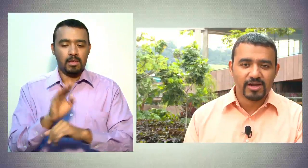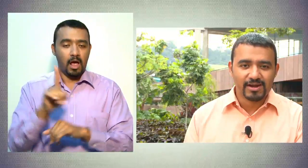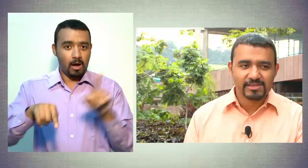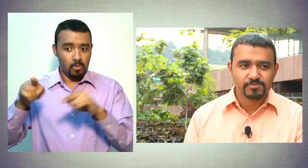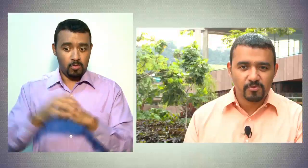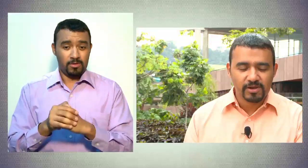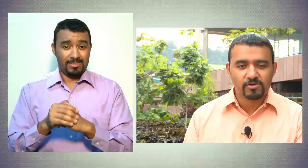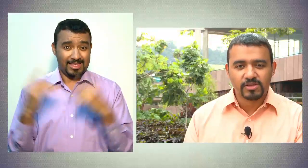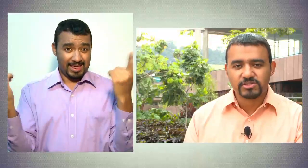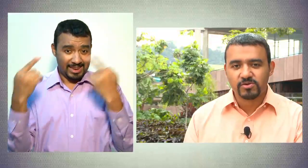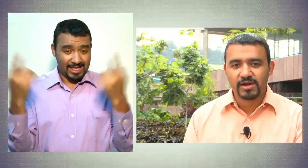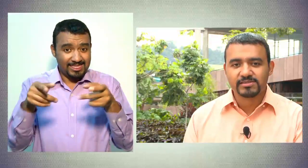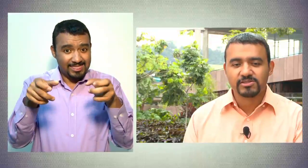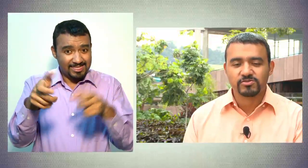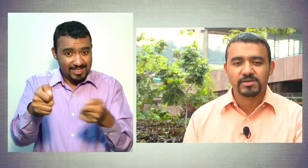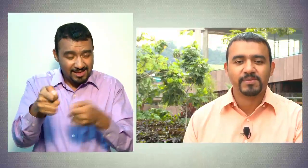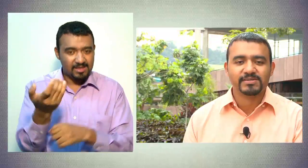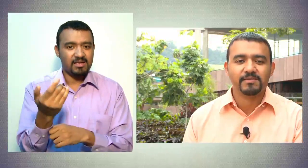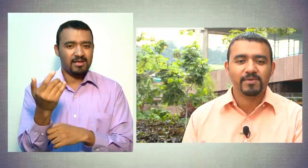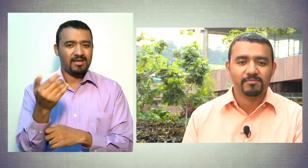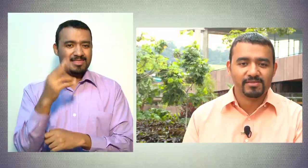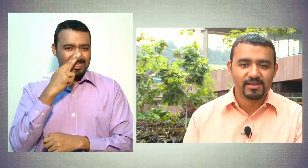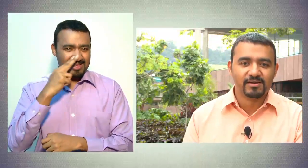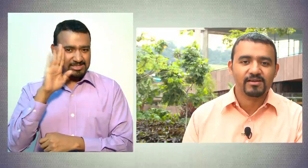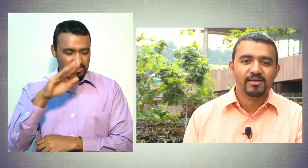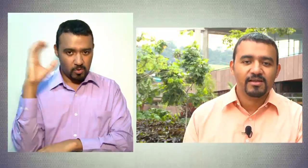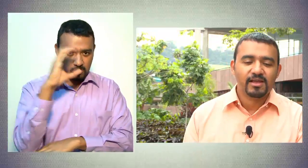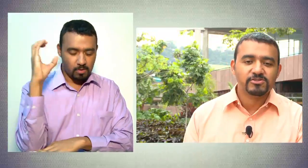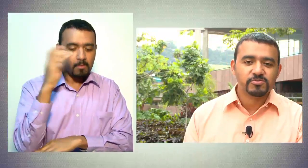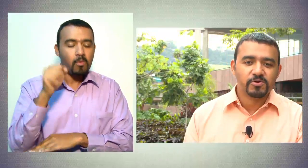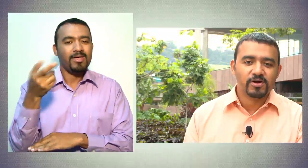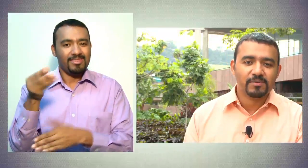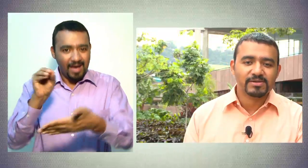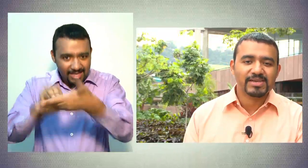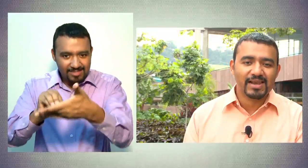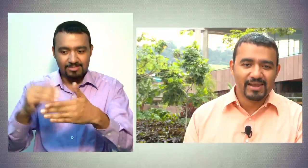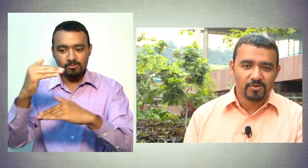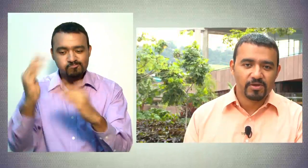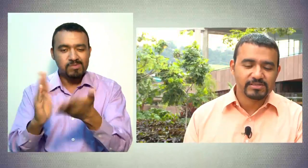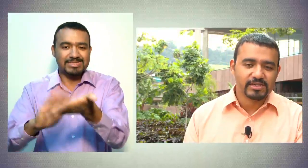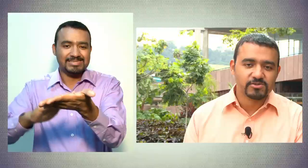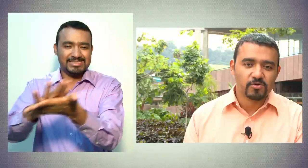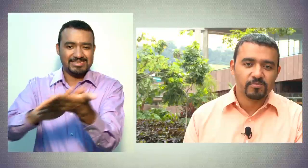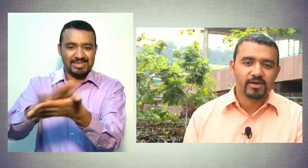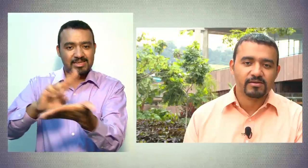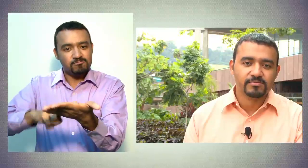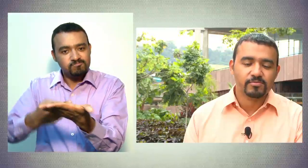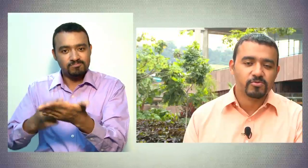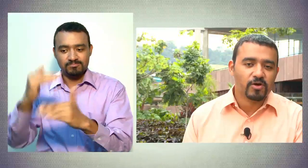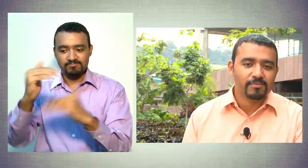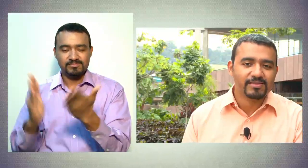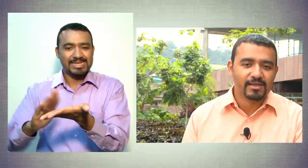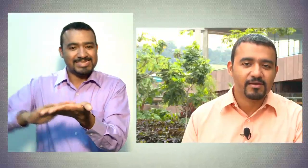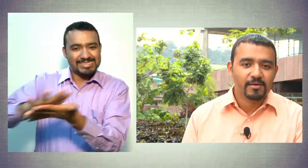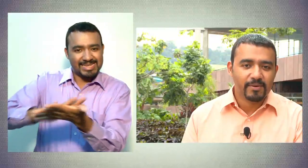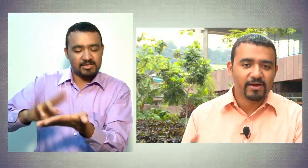canales públicos nacionales entonces empiecen a implementar en sus programas la lengua de señas colombiana puntualmente para